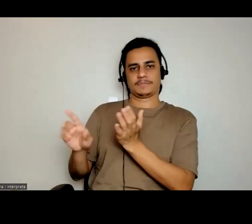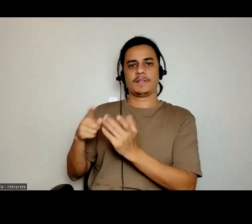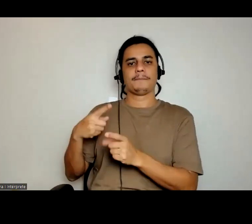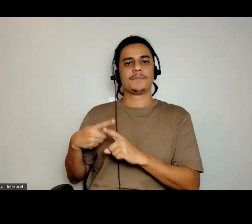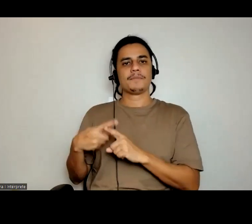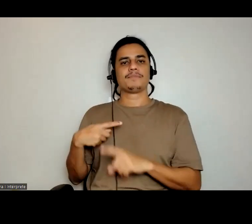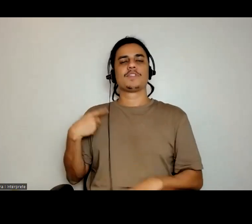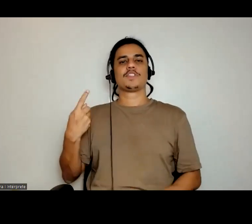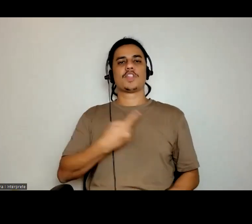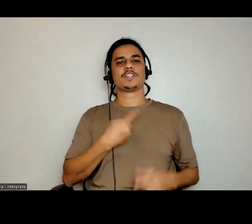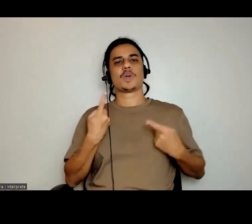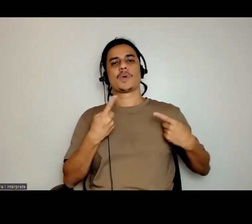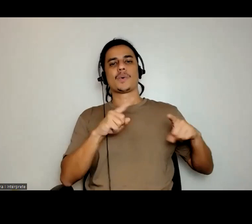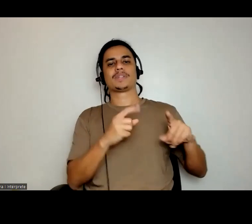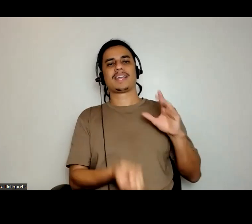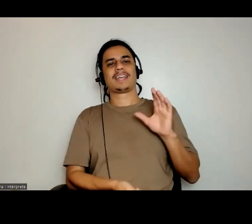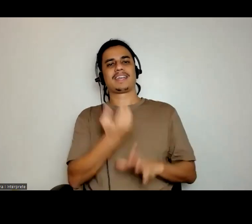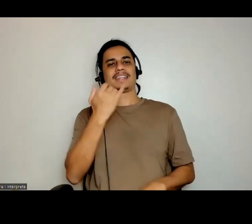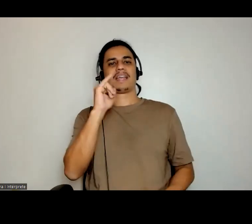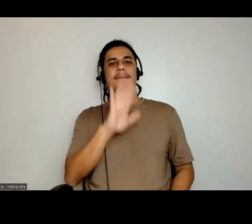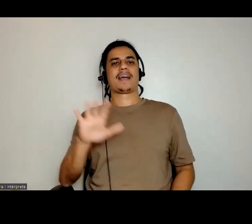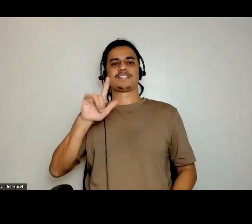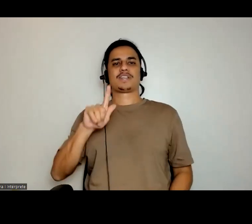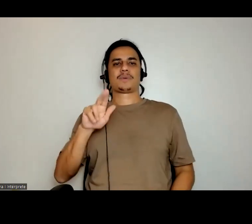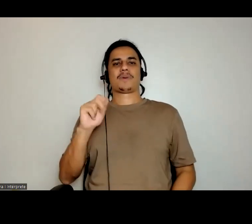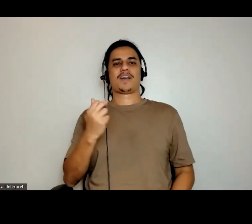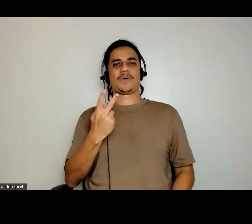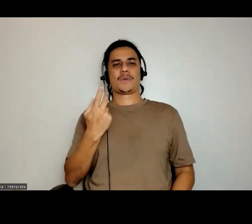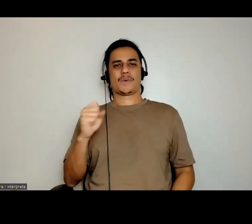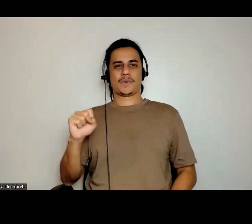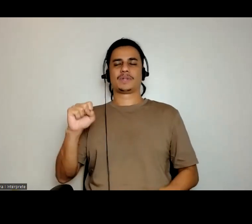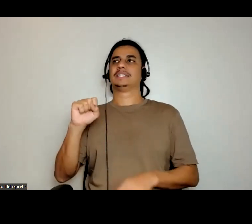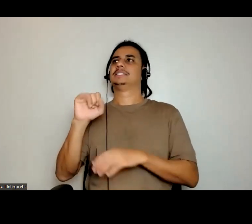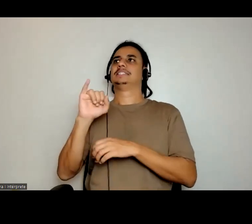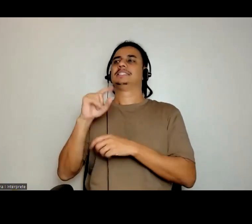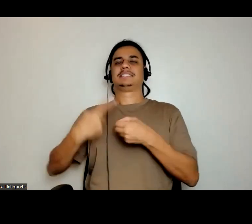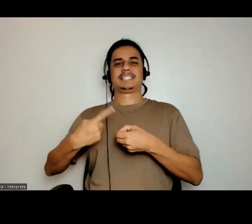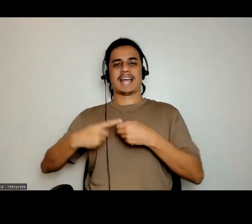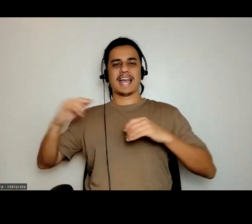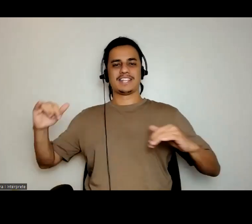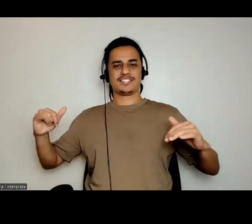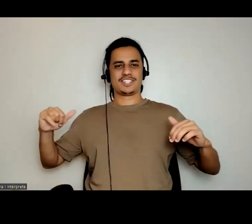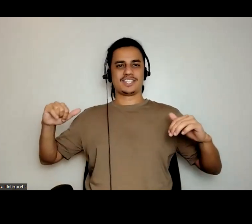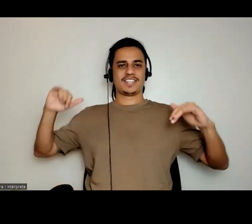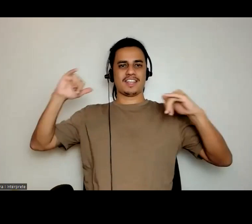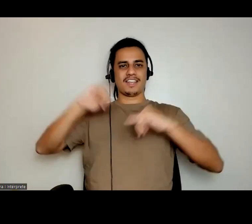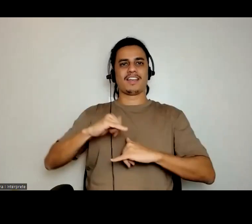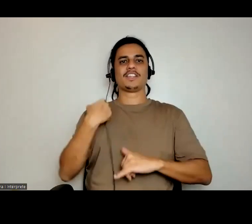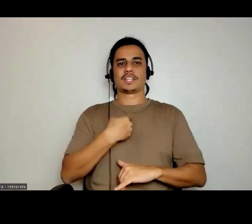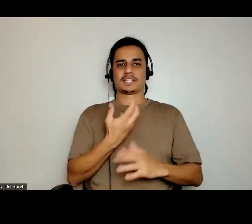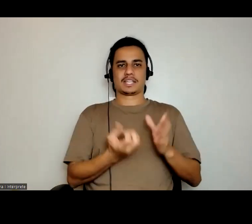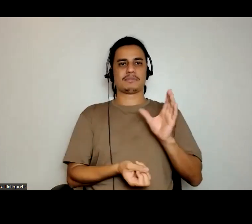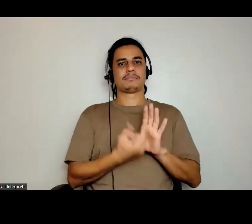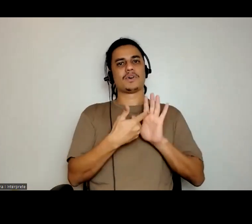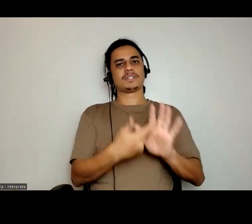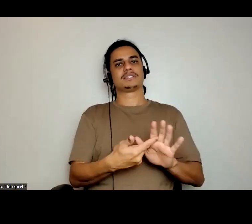éramos contrários, a criar uma imagem de Guarulhos, como uma cidade aeroportuária, e sim uma cidade nordestina, indígena e negra,